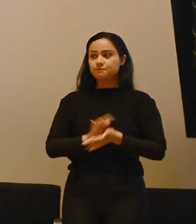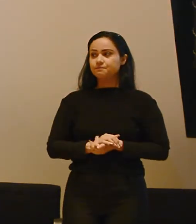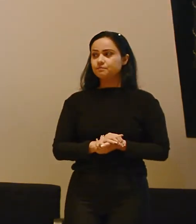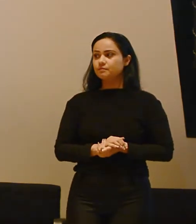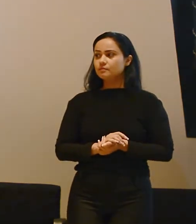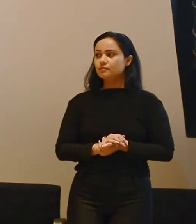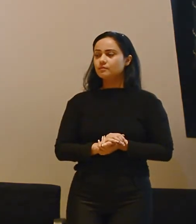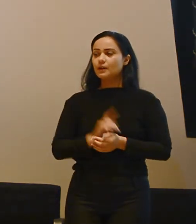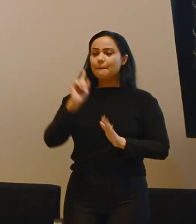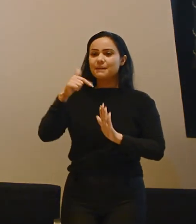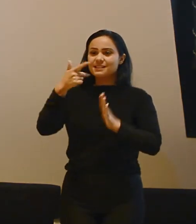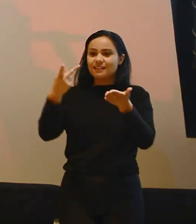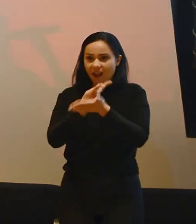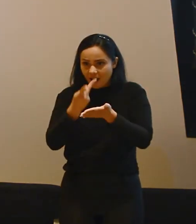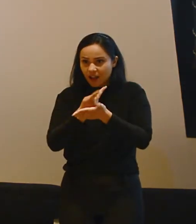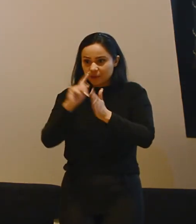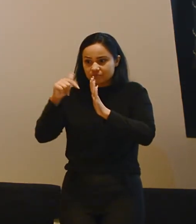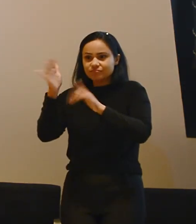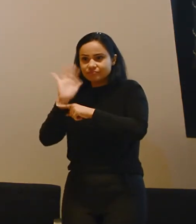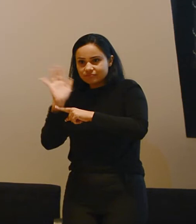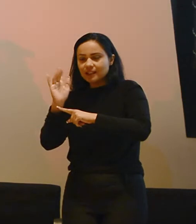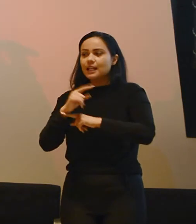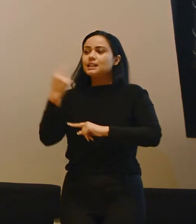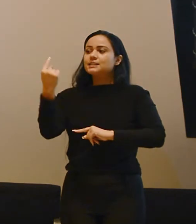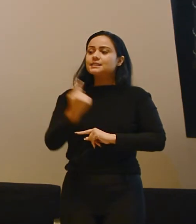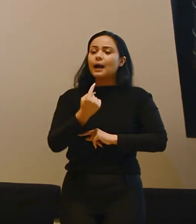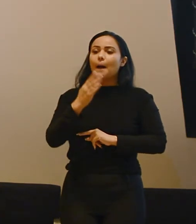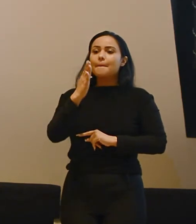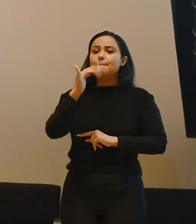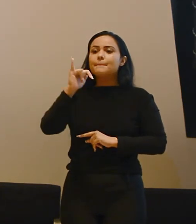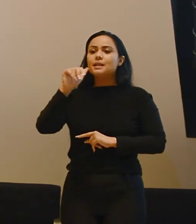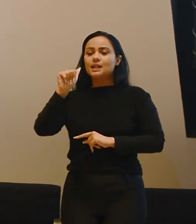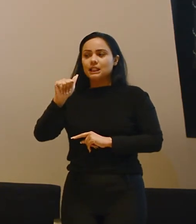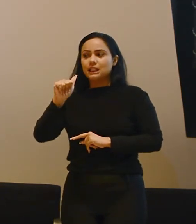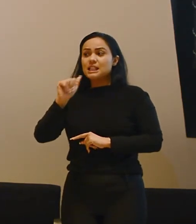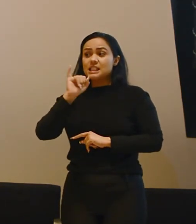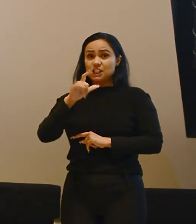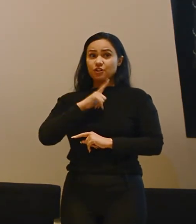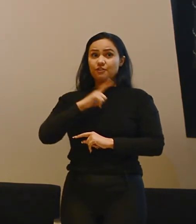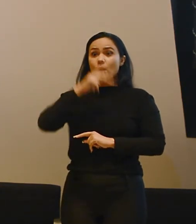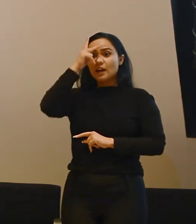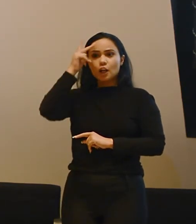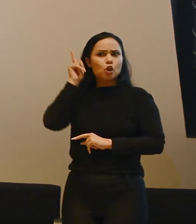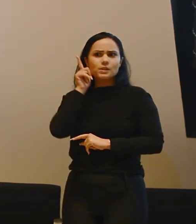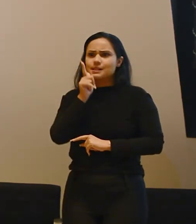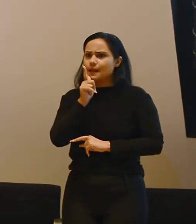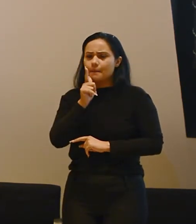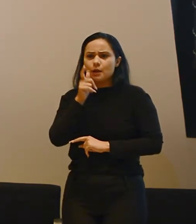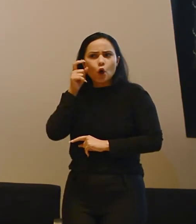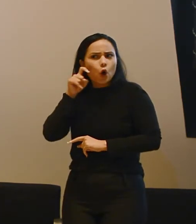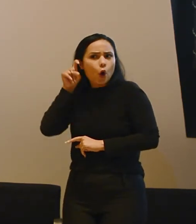Eu estou passando algo errado. Eu trago para vocês a Bia. Então, assim, se tiver alguém, né? Quem não sabe colocar o aparelho